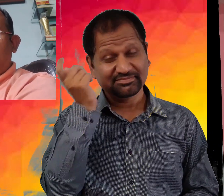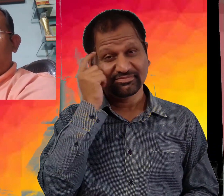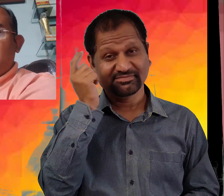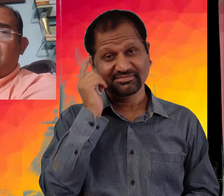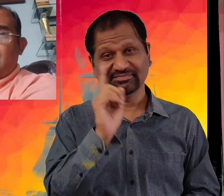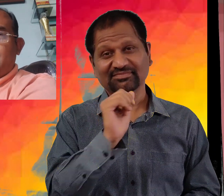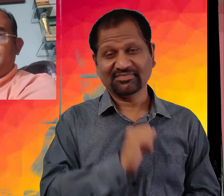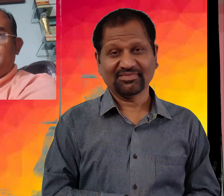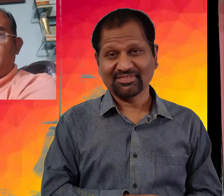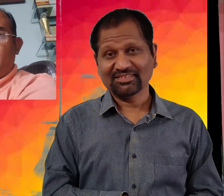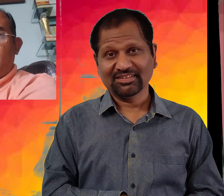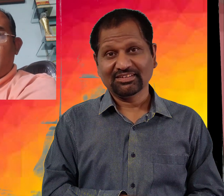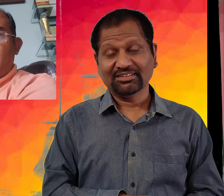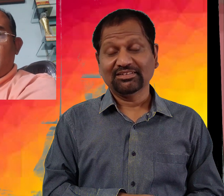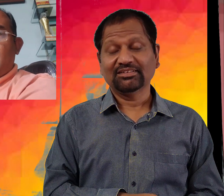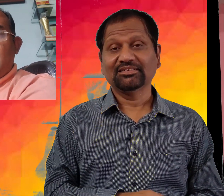ہمیں یہ سوجھنا ہوگا